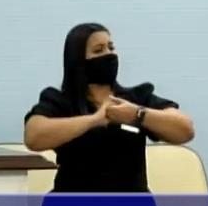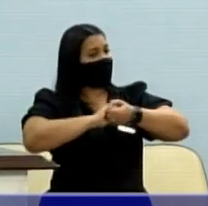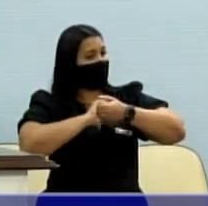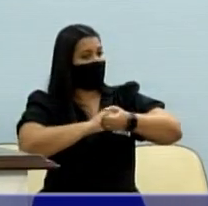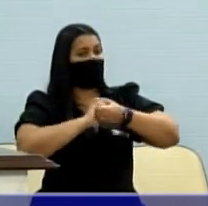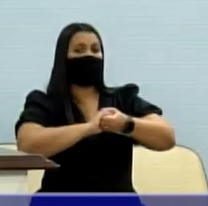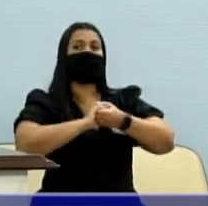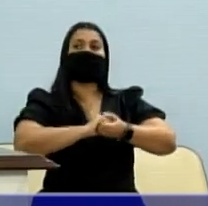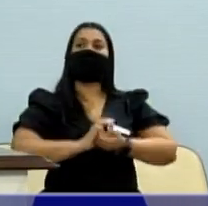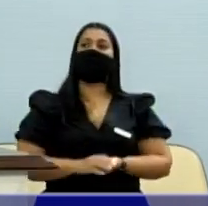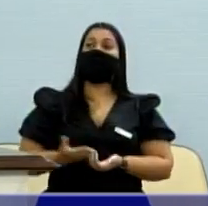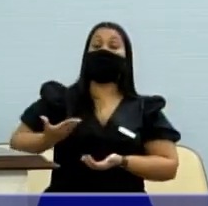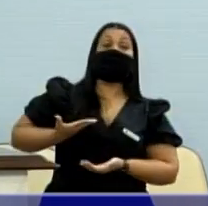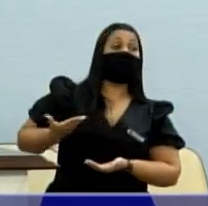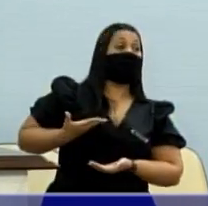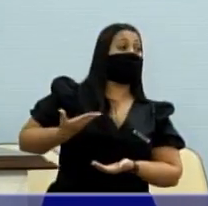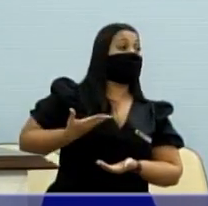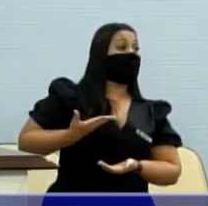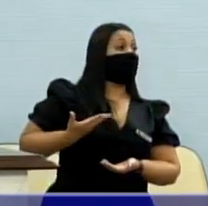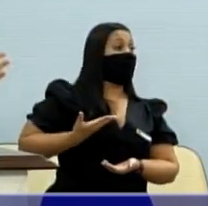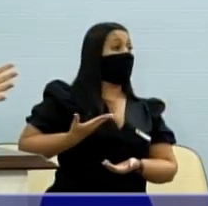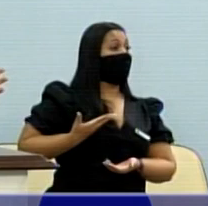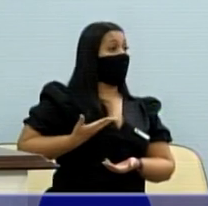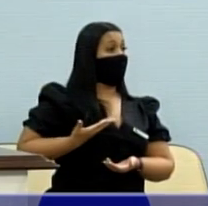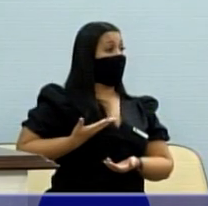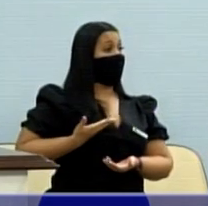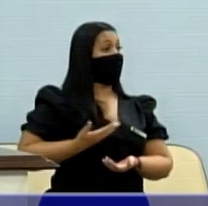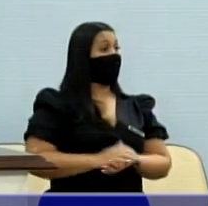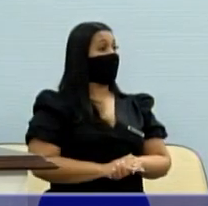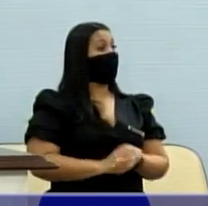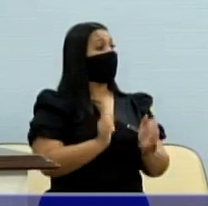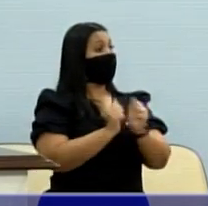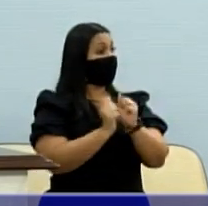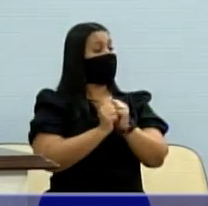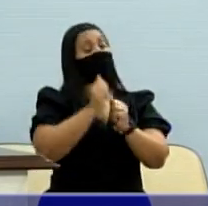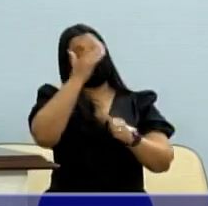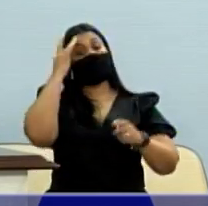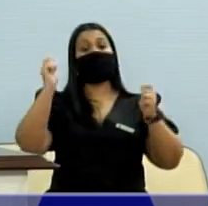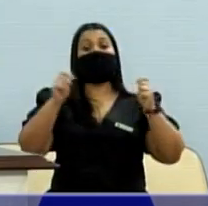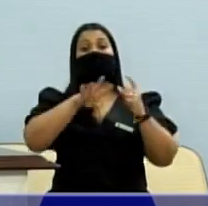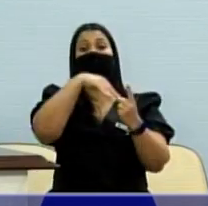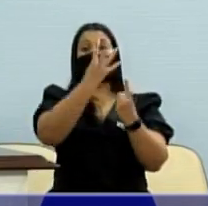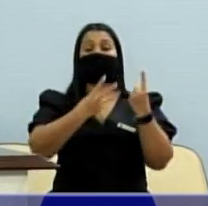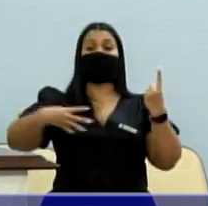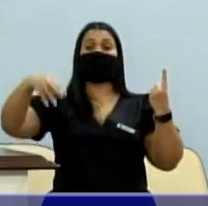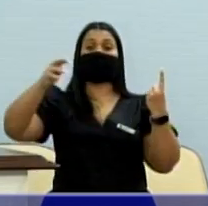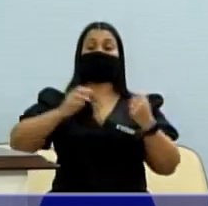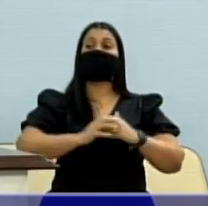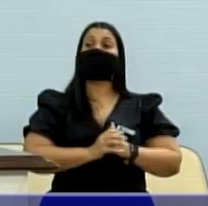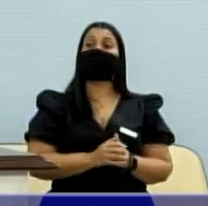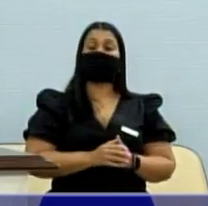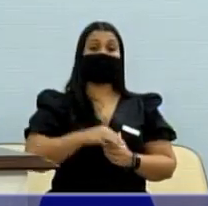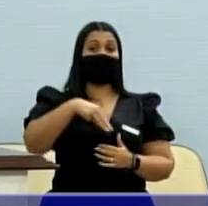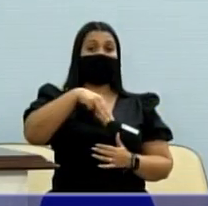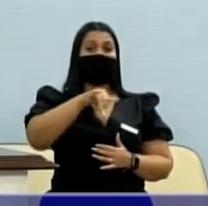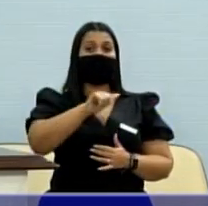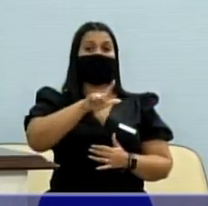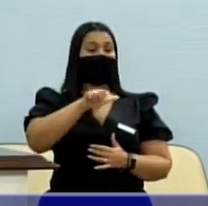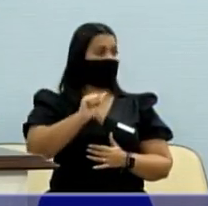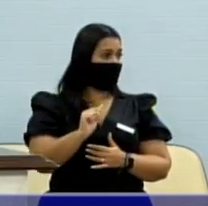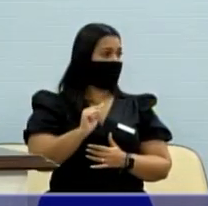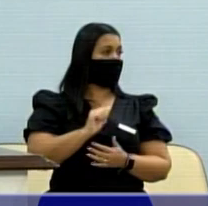aqui a minha companheira, acompanhada de outros militantes da causa LGBTQIA+, Lila Santiago,